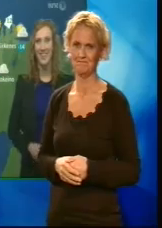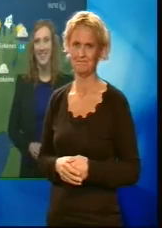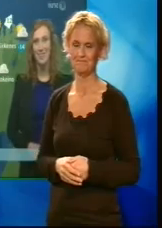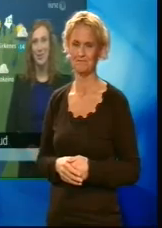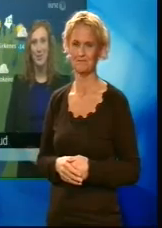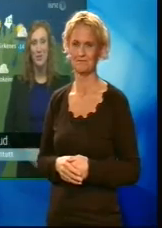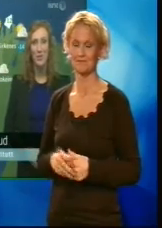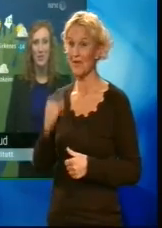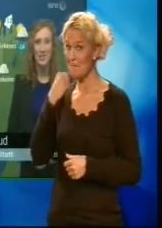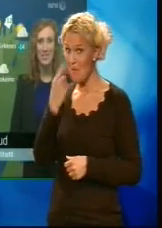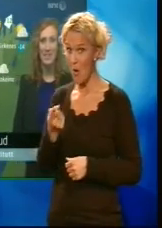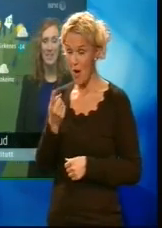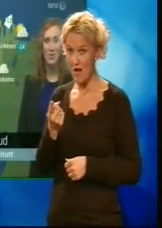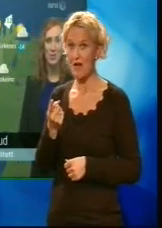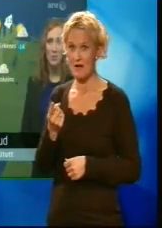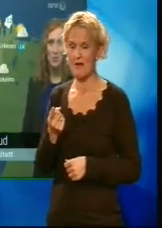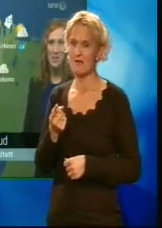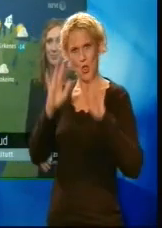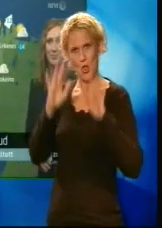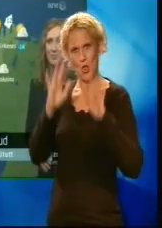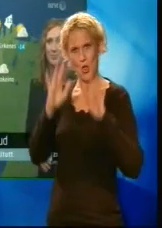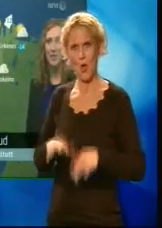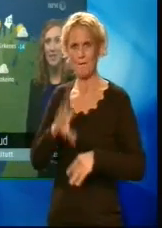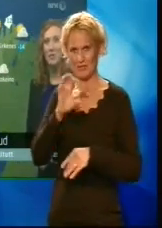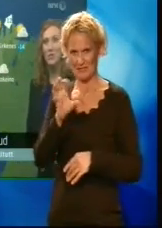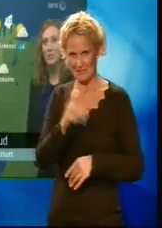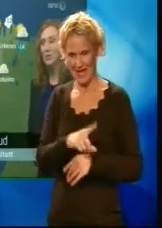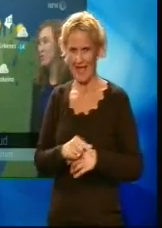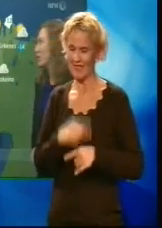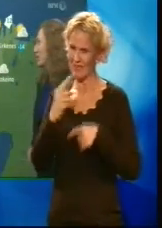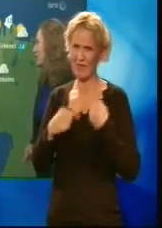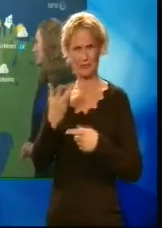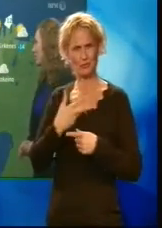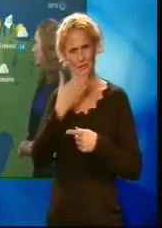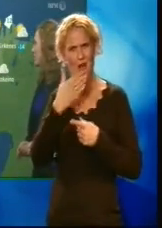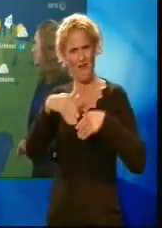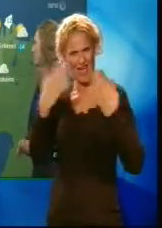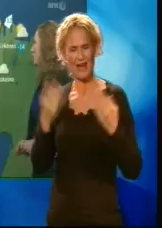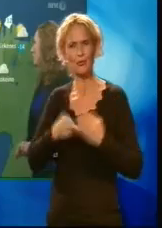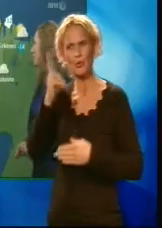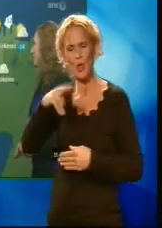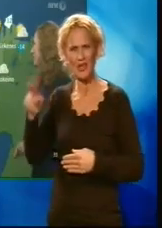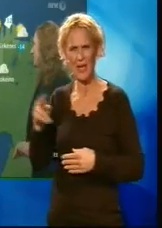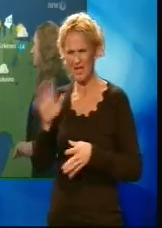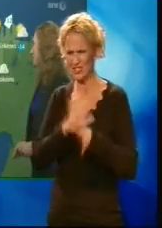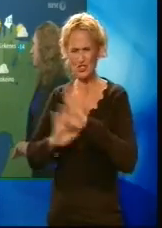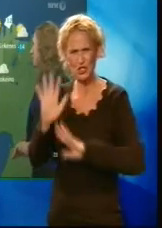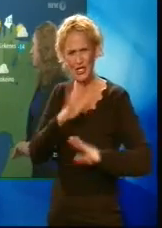I morgen blir det overgang til snø på Spitsbergen. Det blir fortsatt mye bra vær i Nord-Norge, men det skyer noe mer til i løpet av dagen.